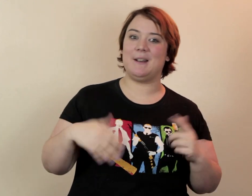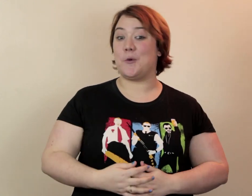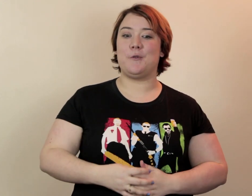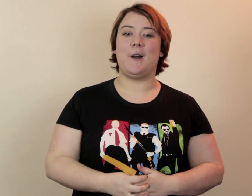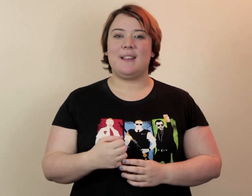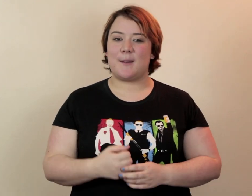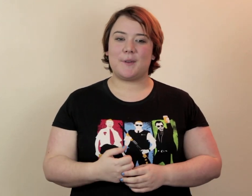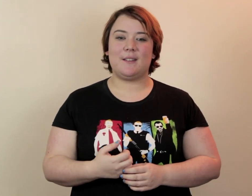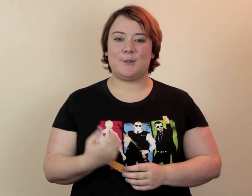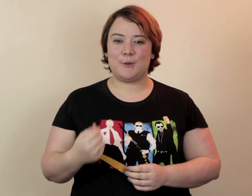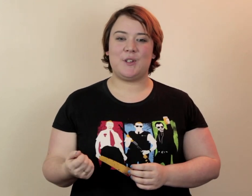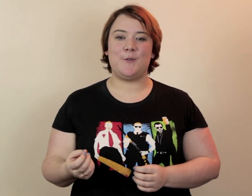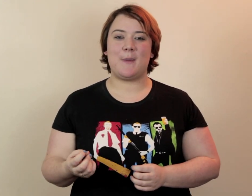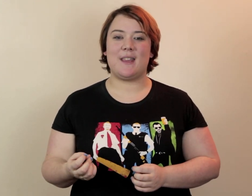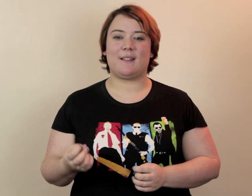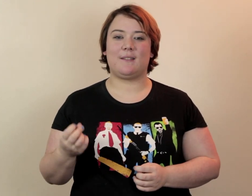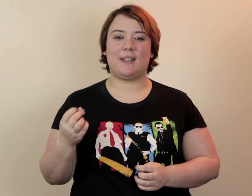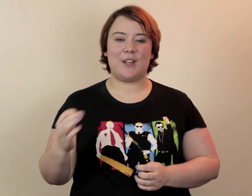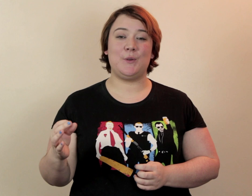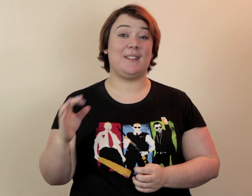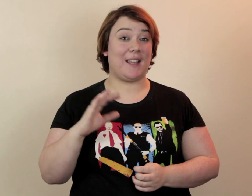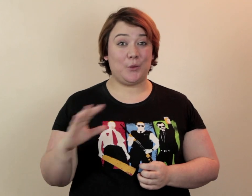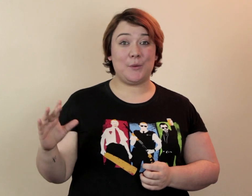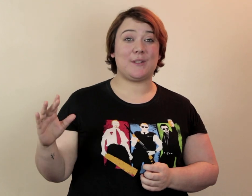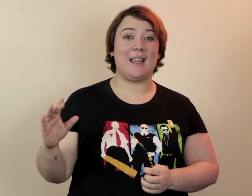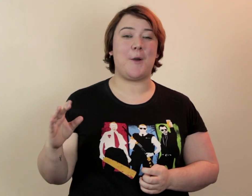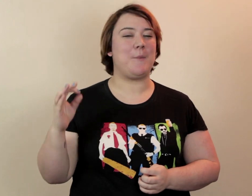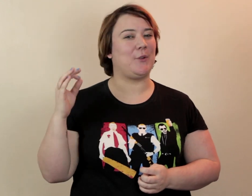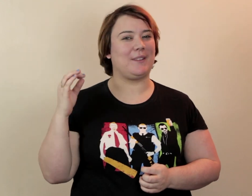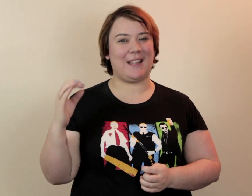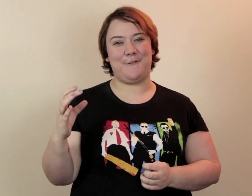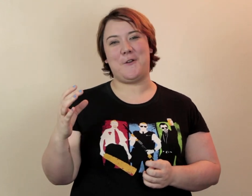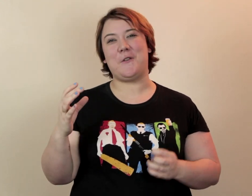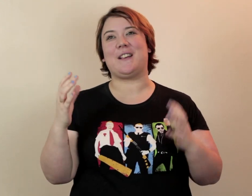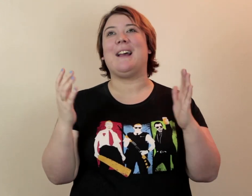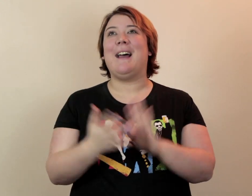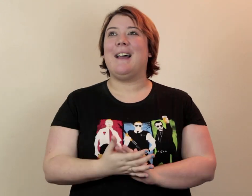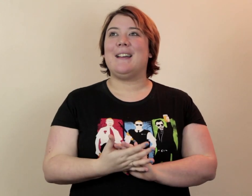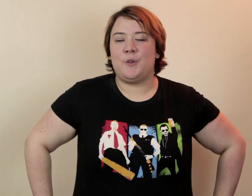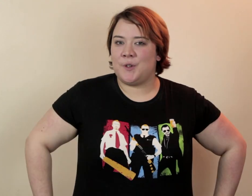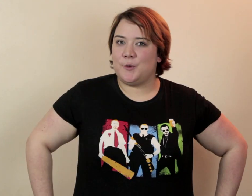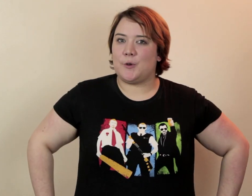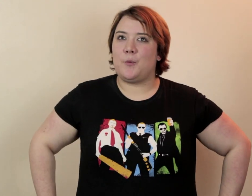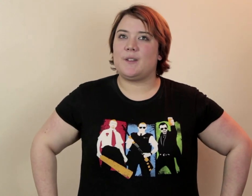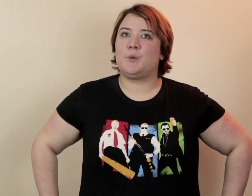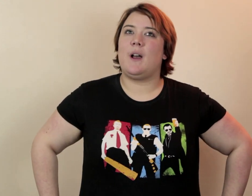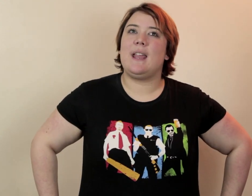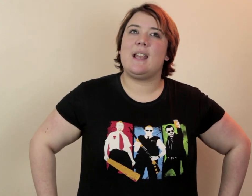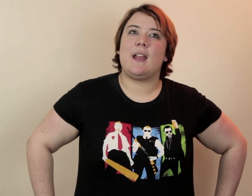Pour une fois Ils abordaient ce sujet D'une manière très juste Et très douce Et en même temps très violent Enfin le sujet du surpoids Soit il est